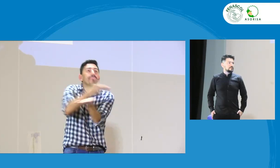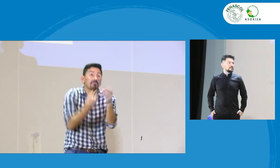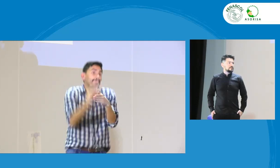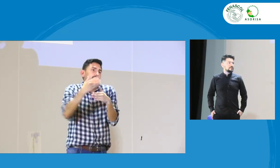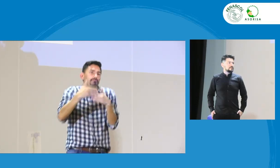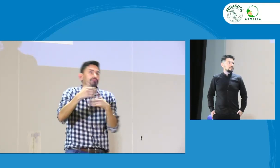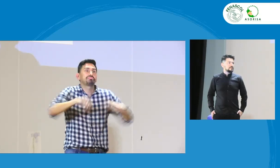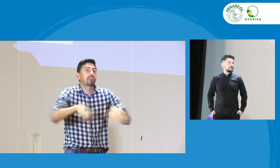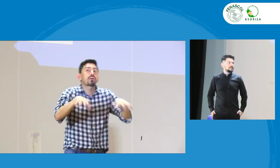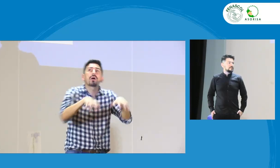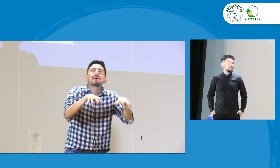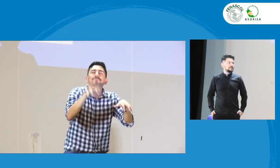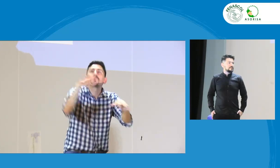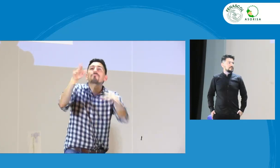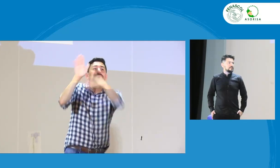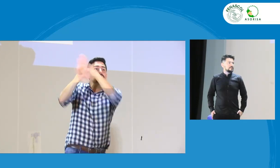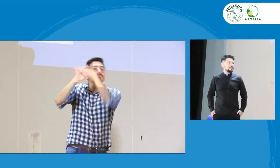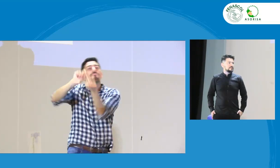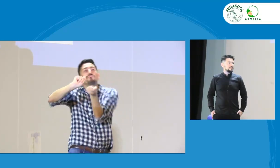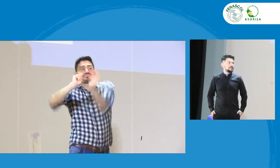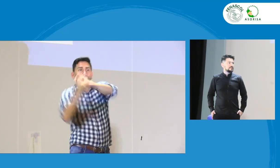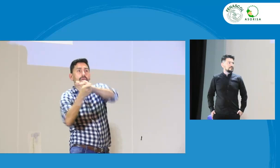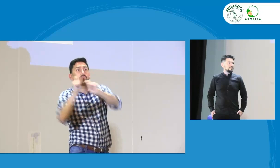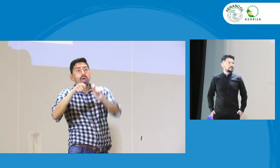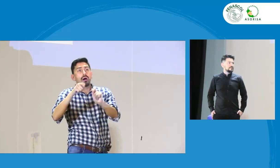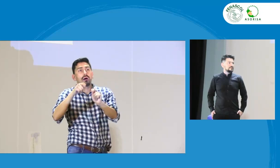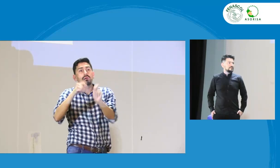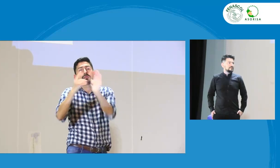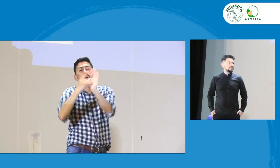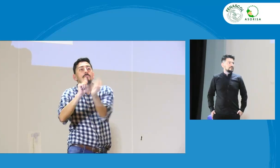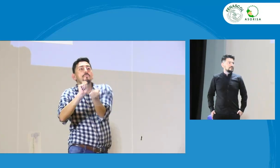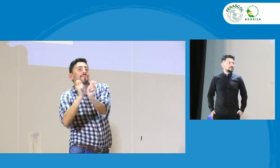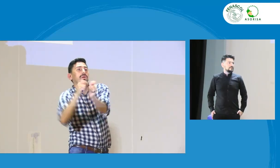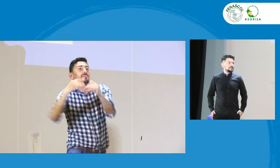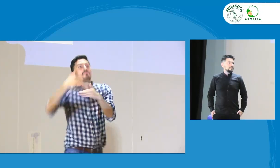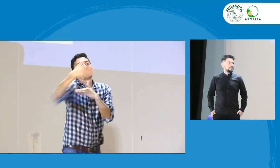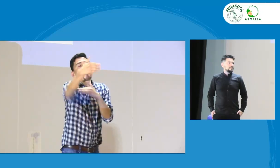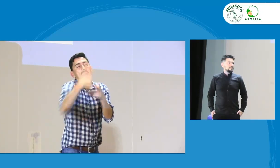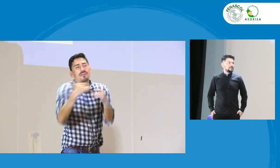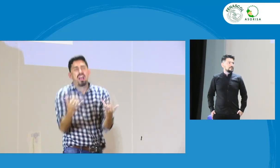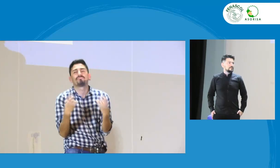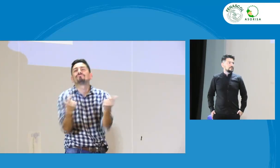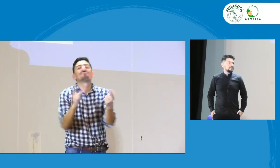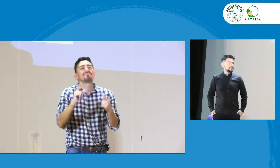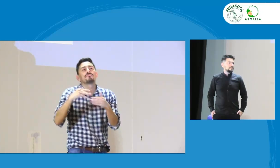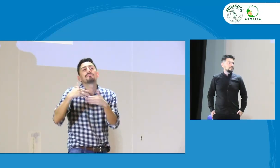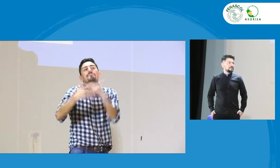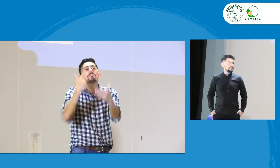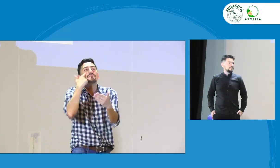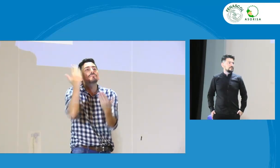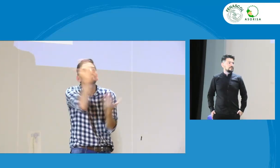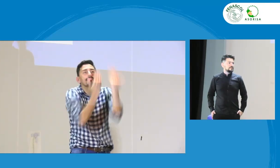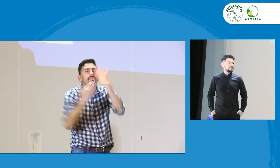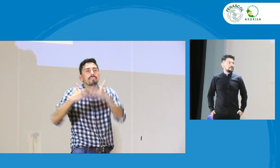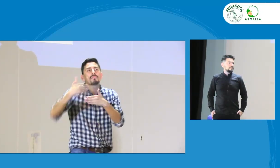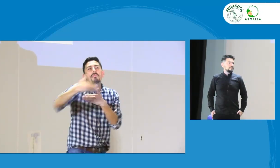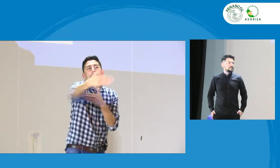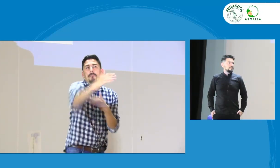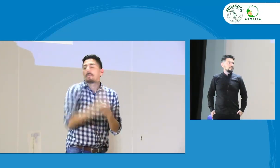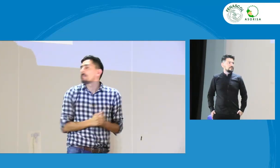debatiendo y dentro de las acciones se está pidiendo modificar lo que aparece allí en la ley. Entonces, vamos a ver más adelante qué sucede con esto.